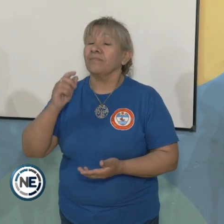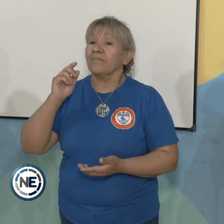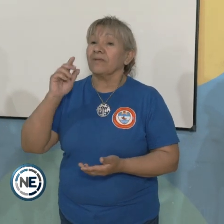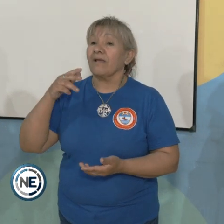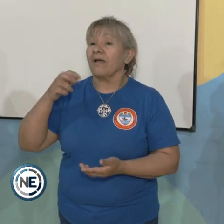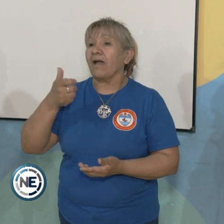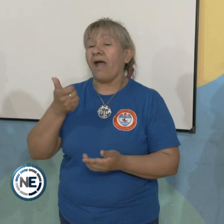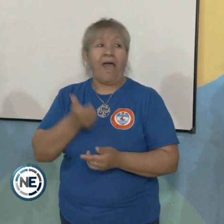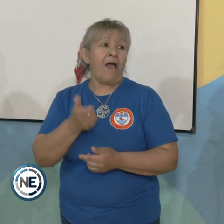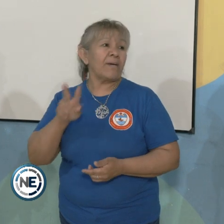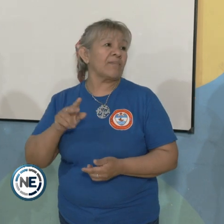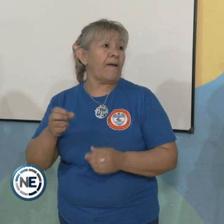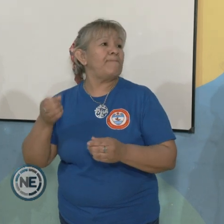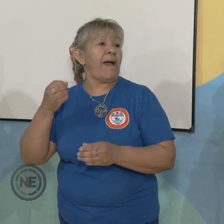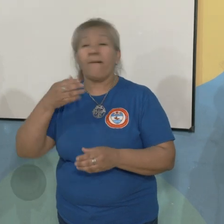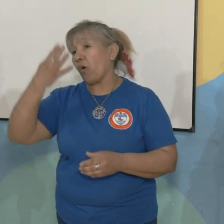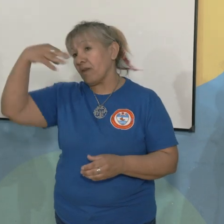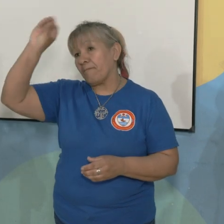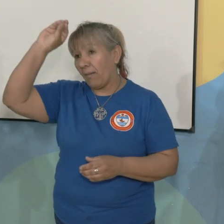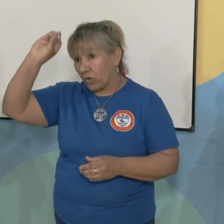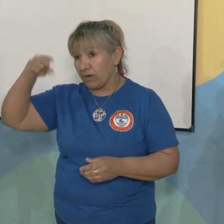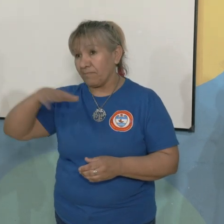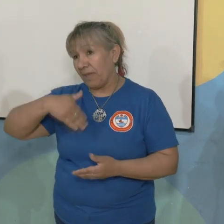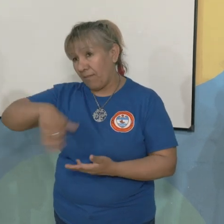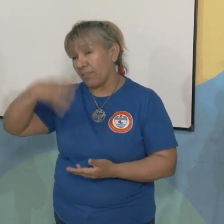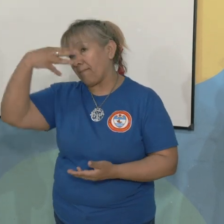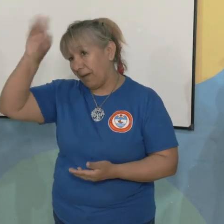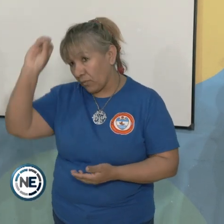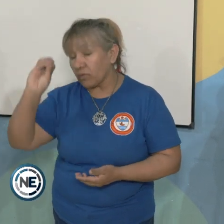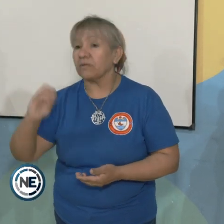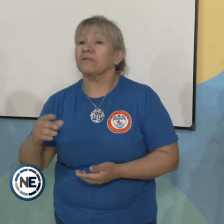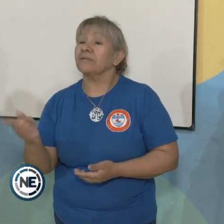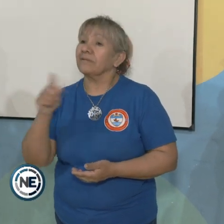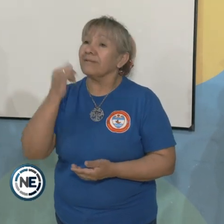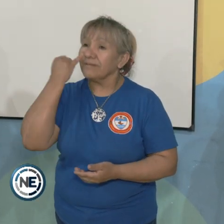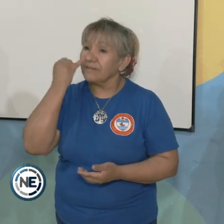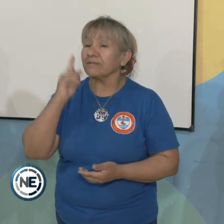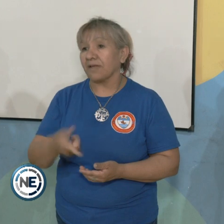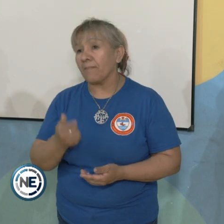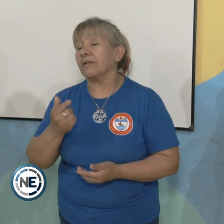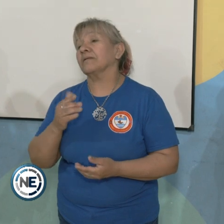Colón